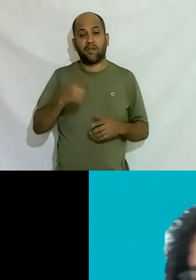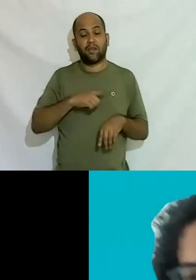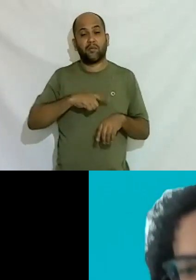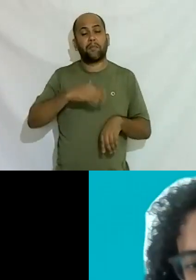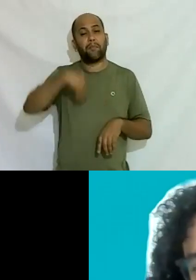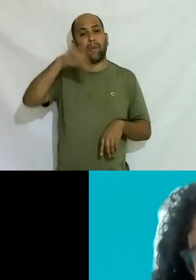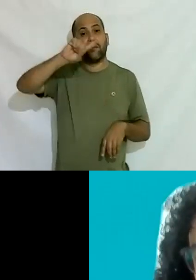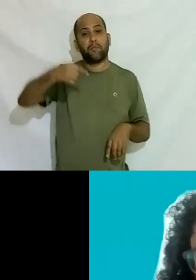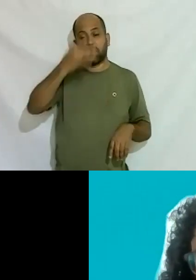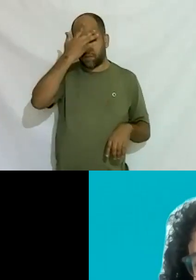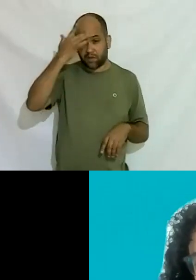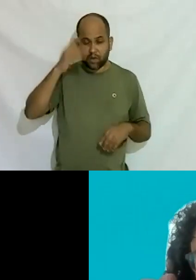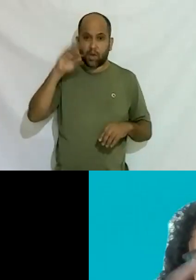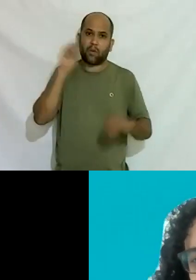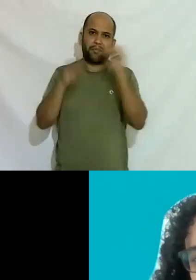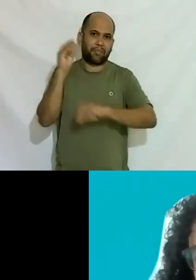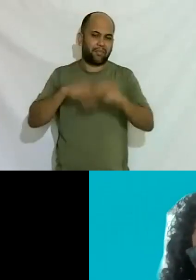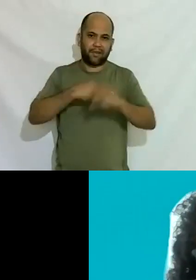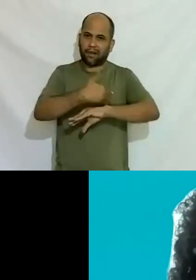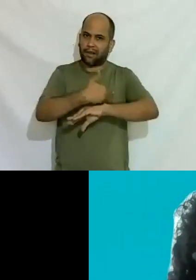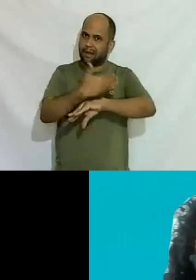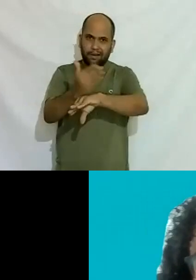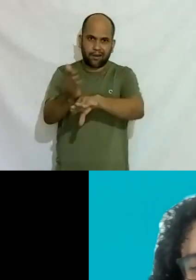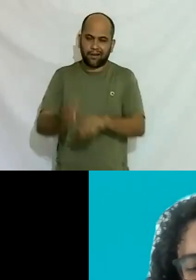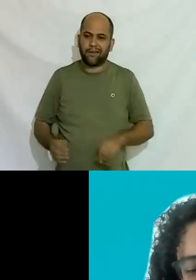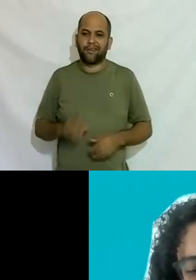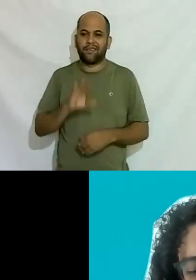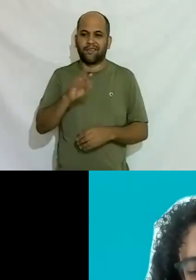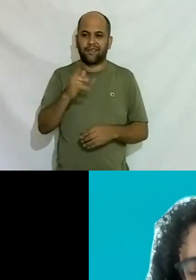assistindo os comentários não param aqui no chat você está podendo acompanhar aí